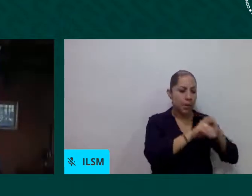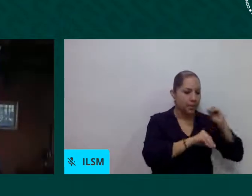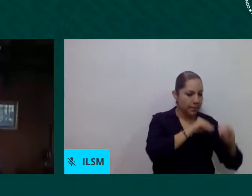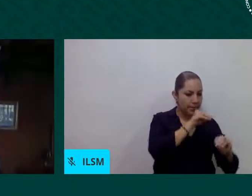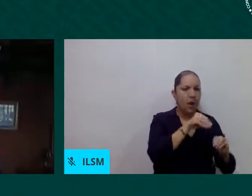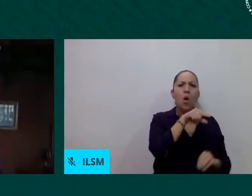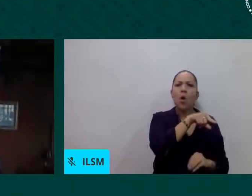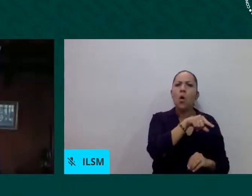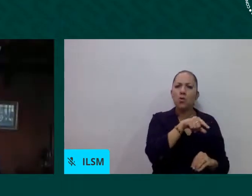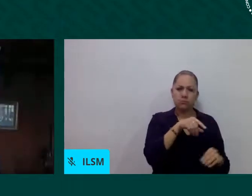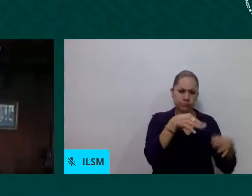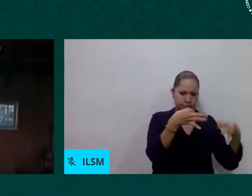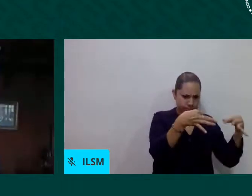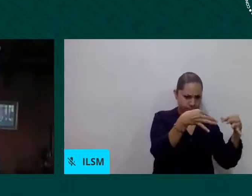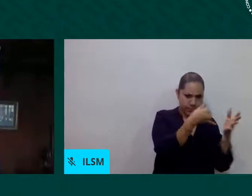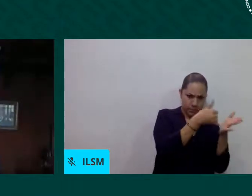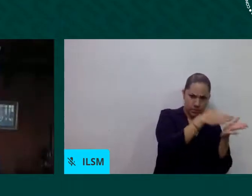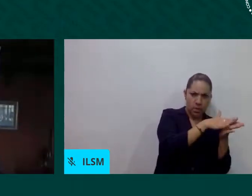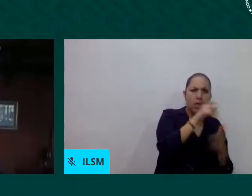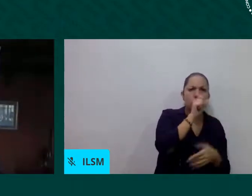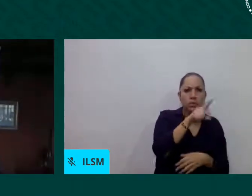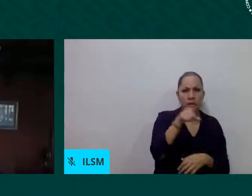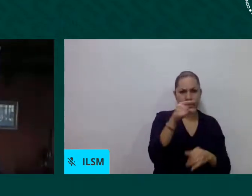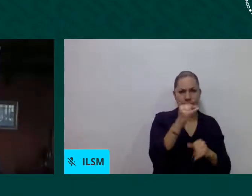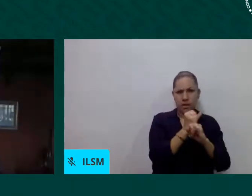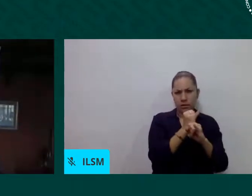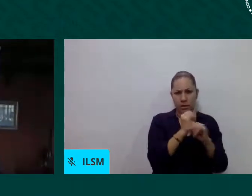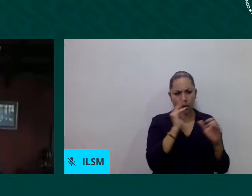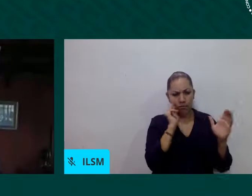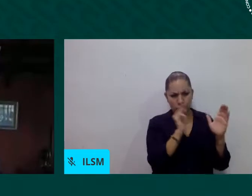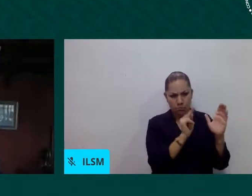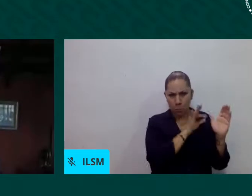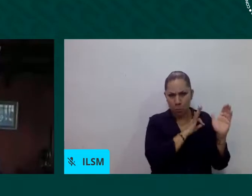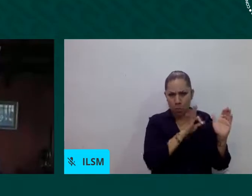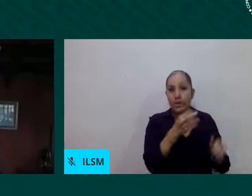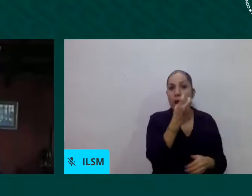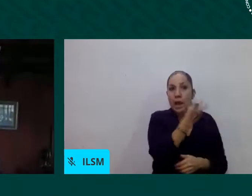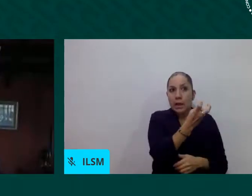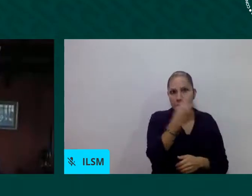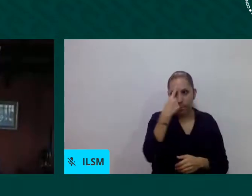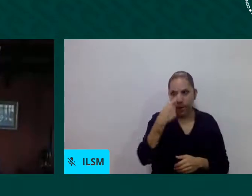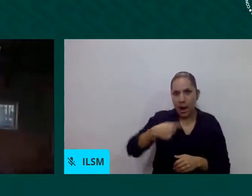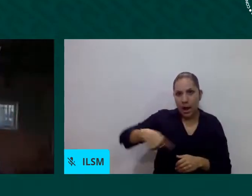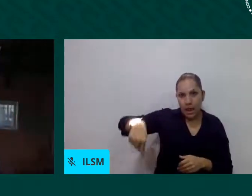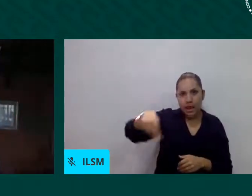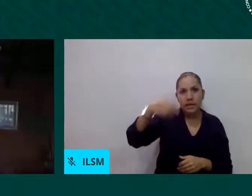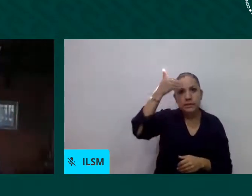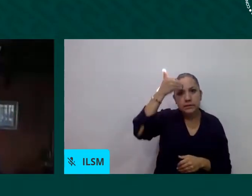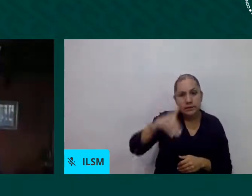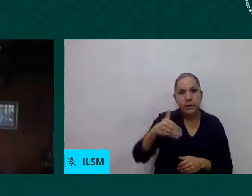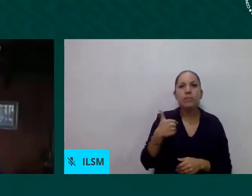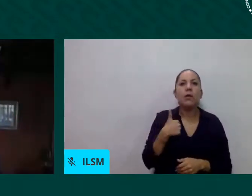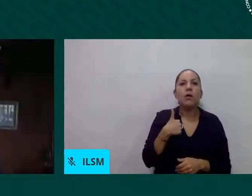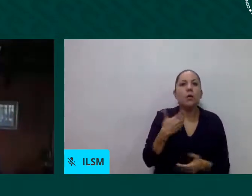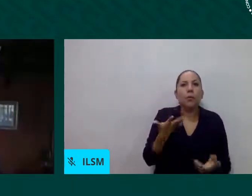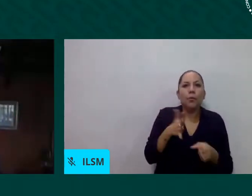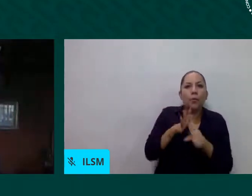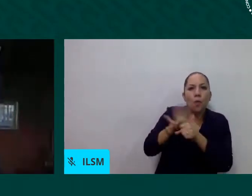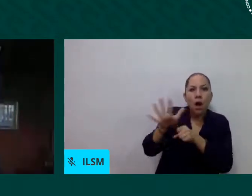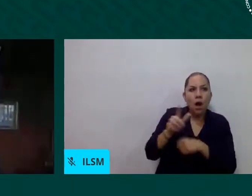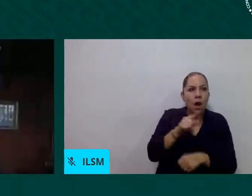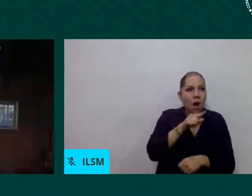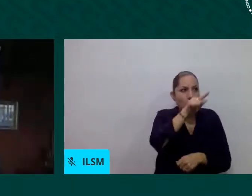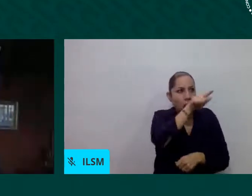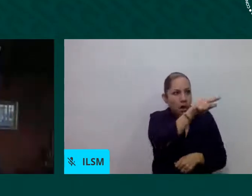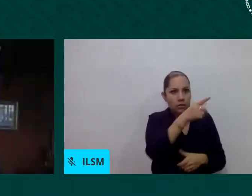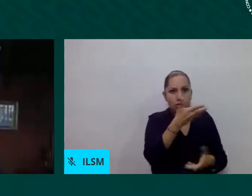servicios existentes a las personas migrantes favoreciendo la accesibilidad desde una perspectiva de derechos estamos